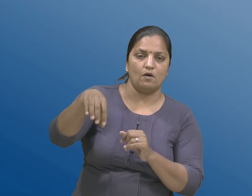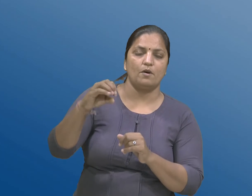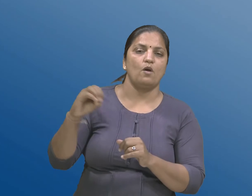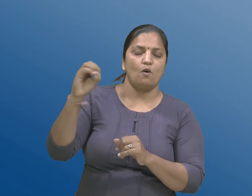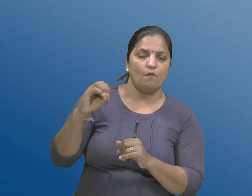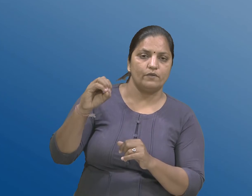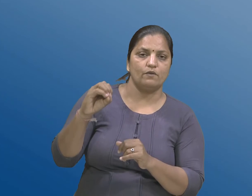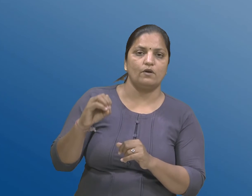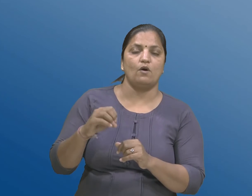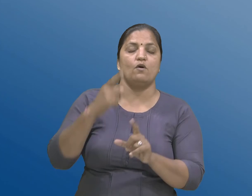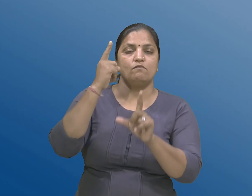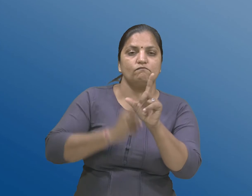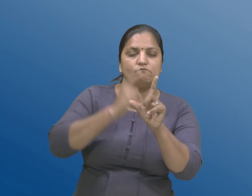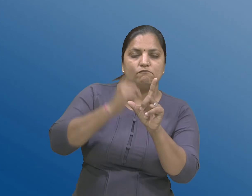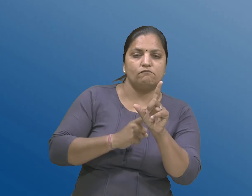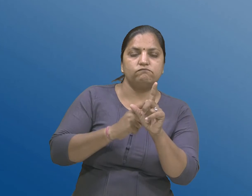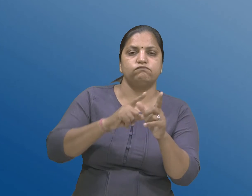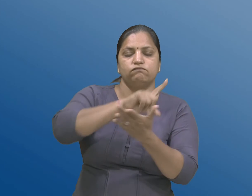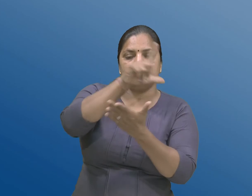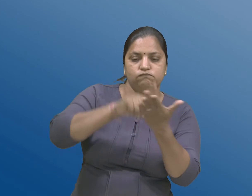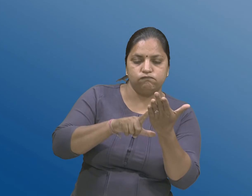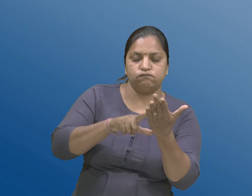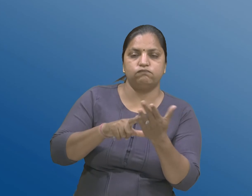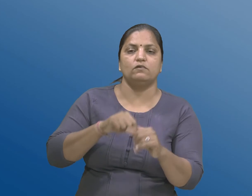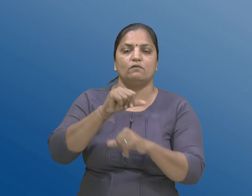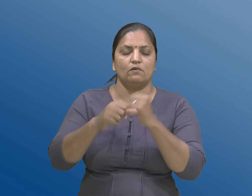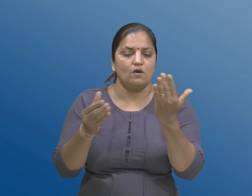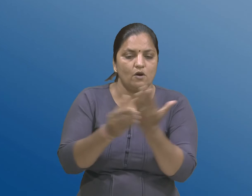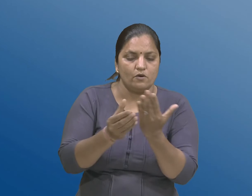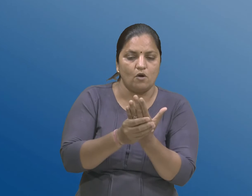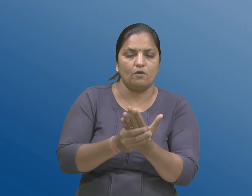एहवालों नो धाचो रीत अन्य तेमा सामेल करवानी विगतो